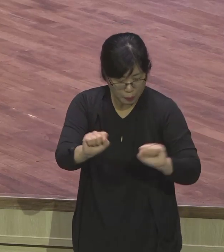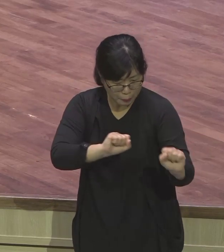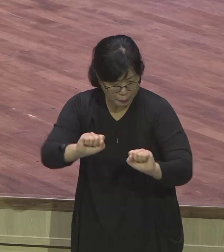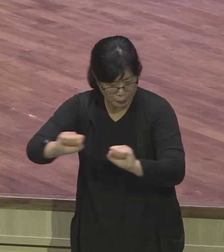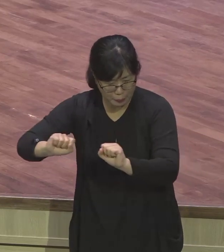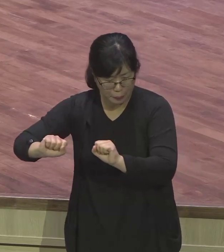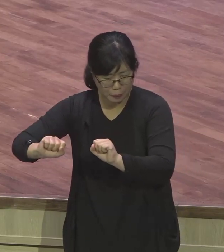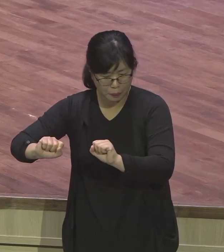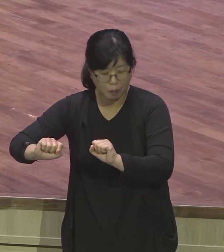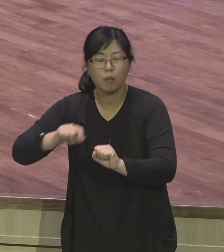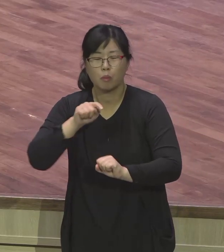하나예요